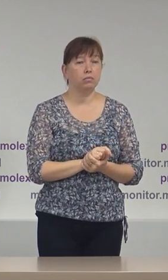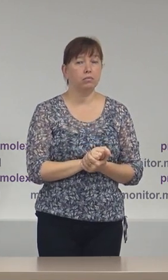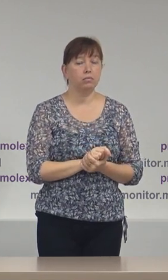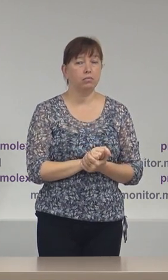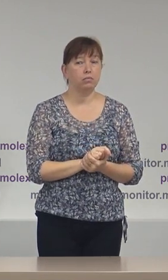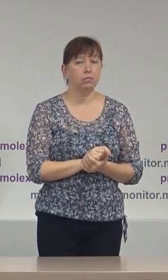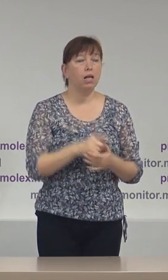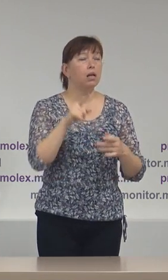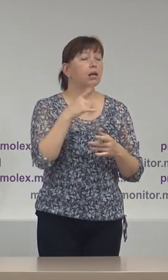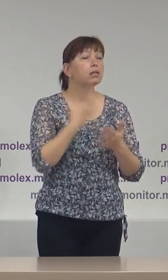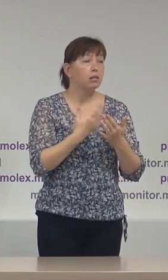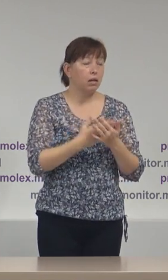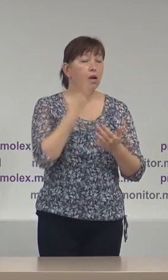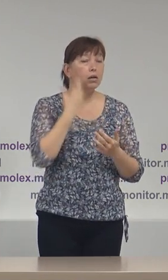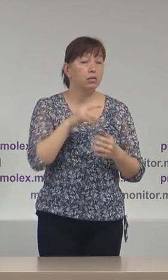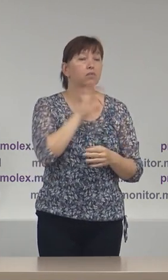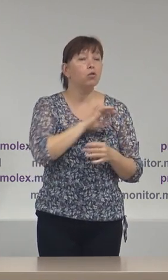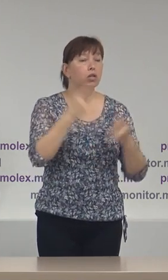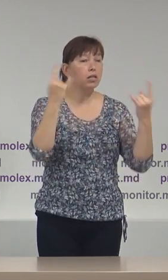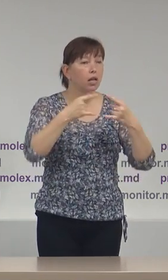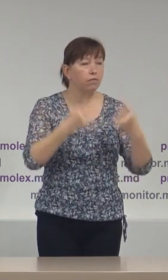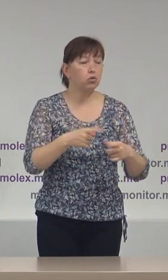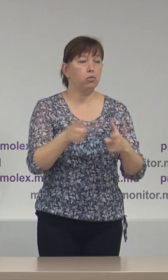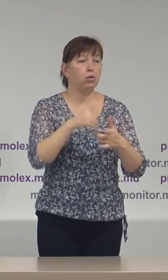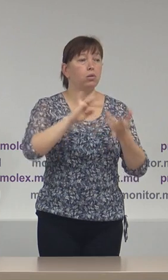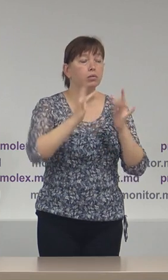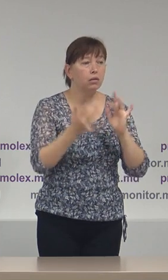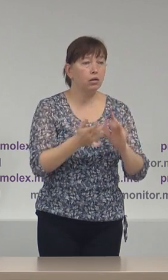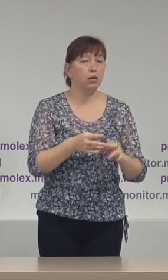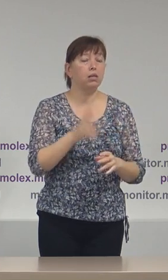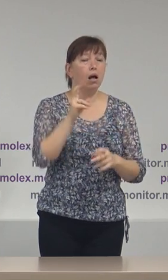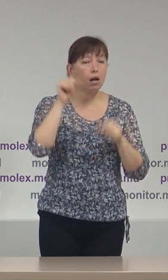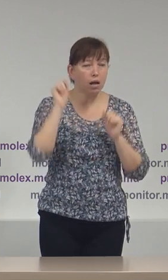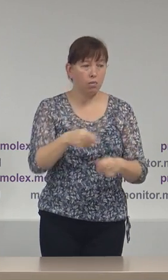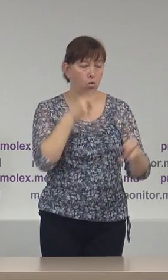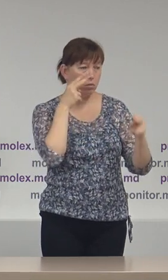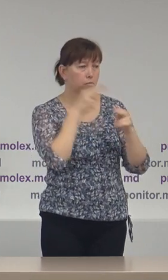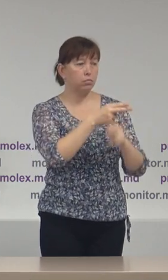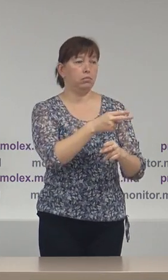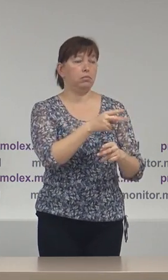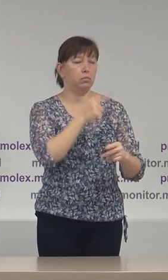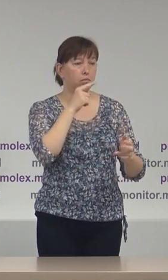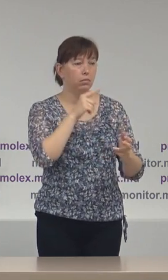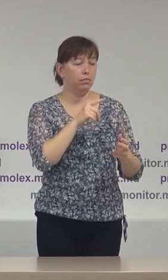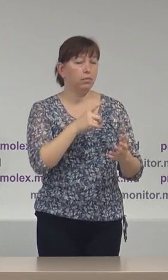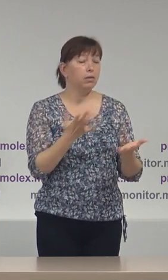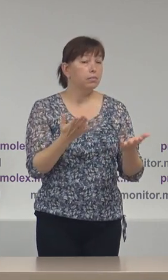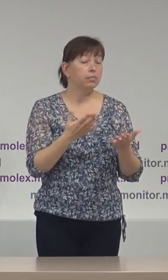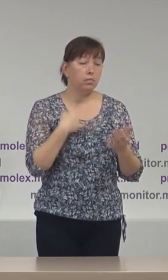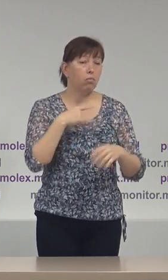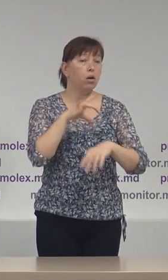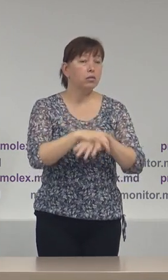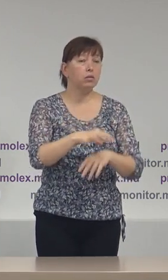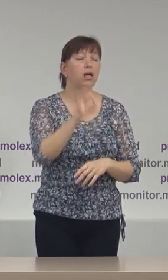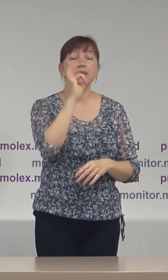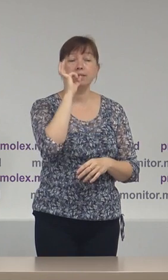la televiziune acolo unde există moderatori care pot și trebuie să reacționeze am atestat